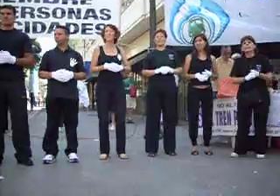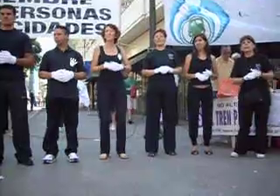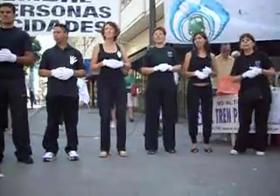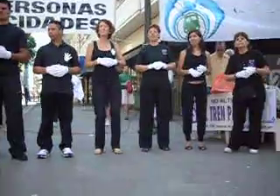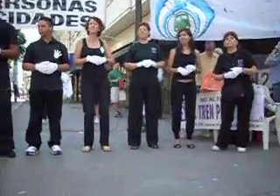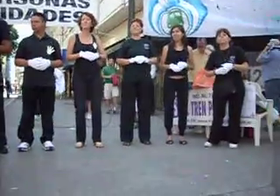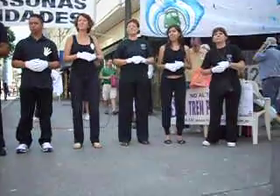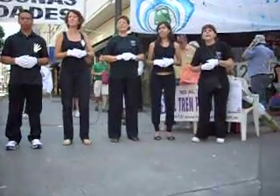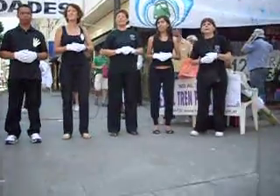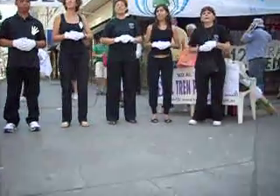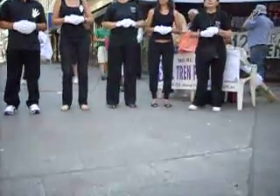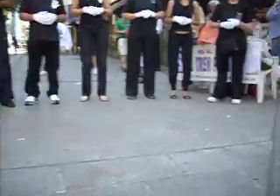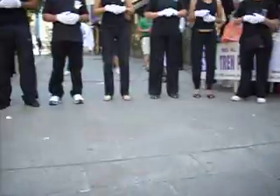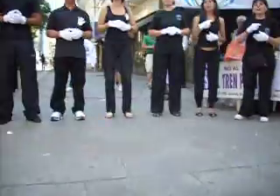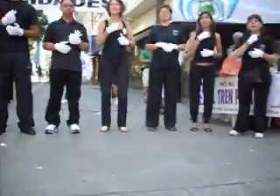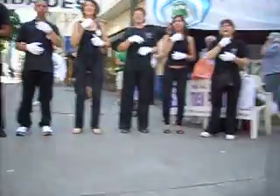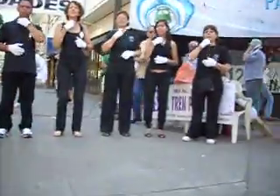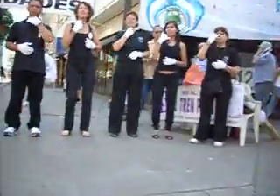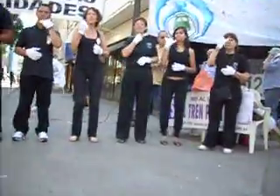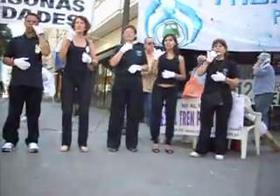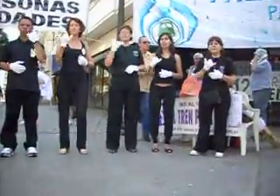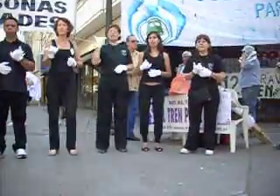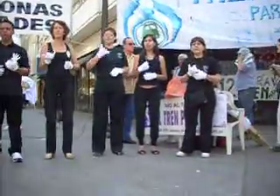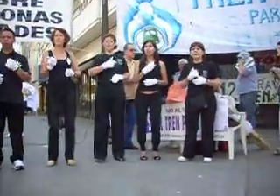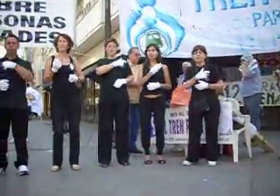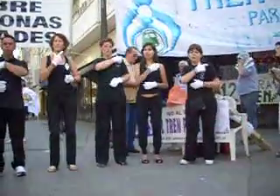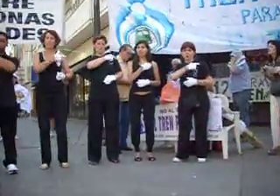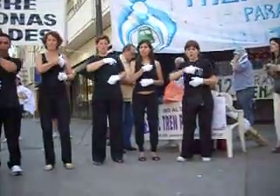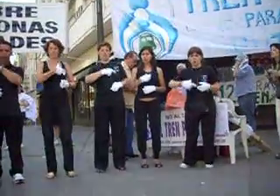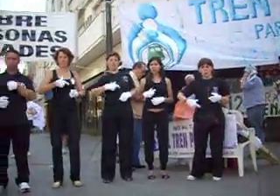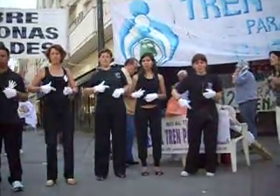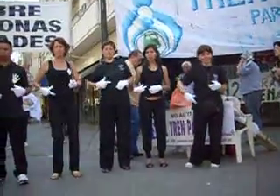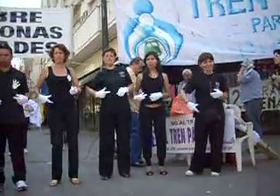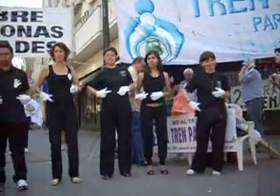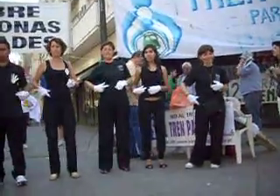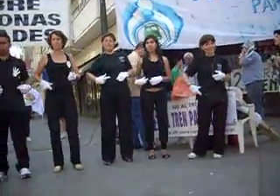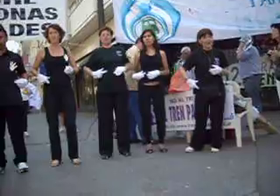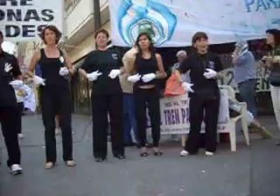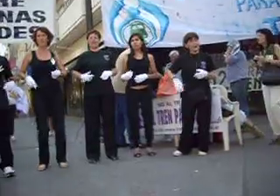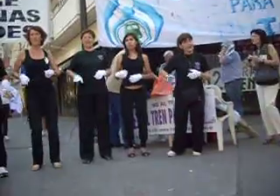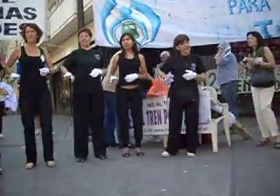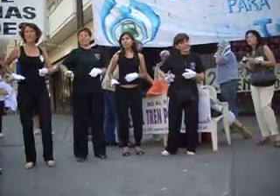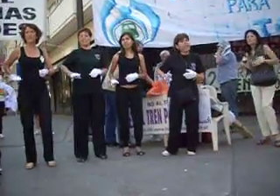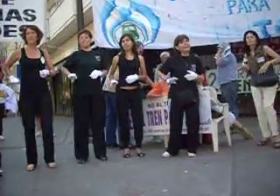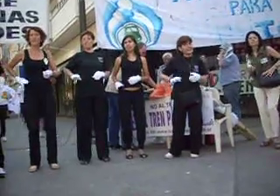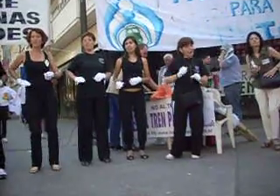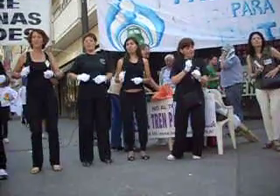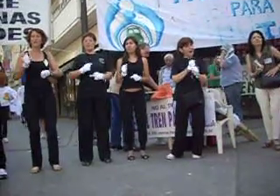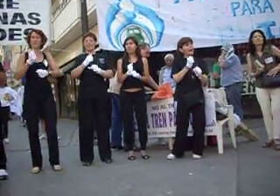Quiero tener un gobierno con ganas de trabajar.